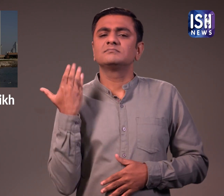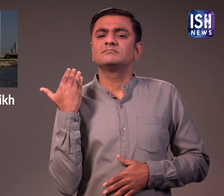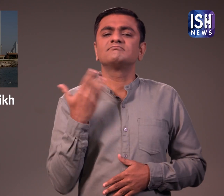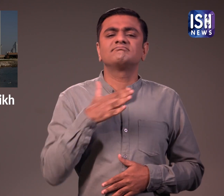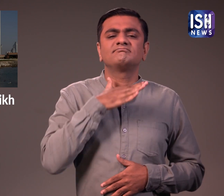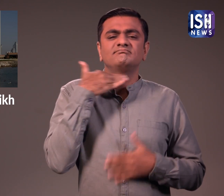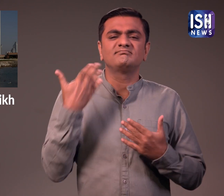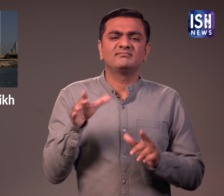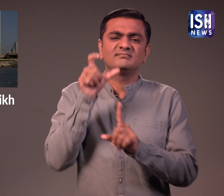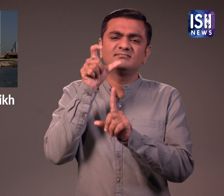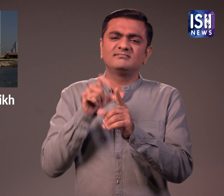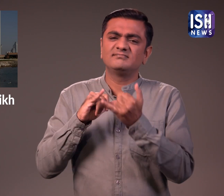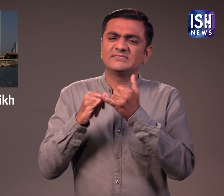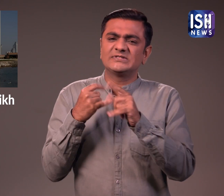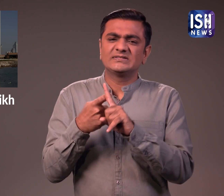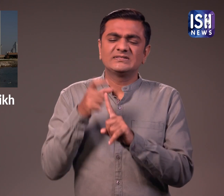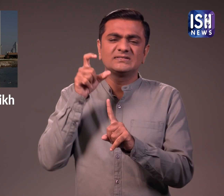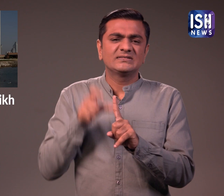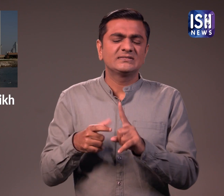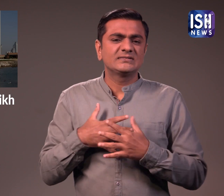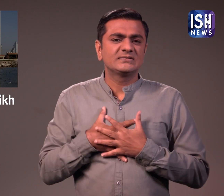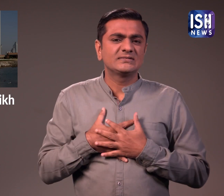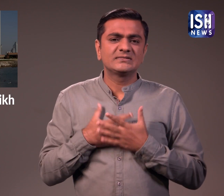हाल ही में शेक खलिफा का निधन हो गया